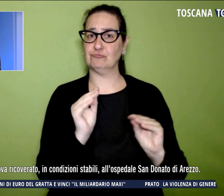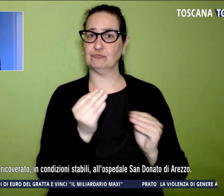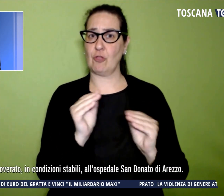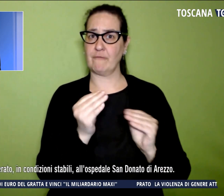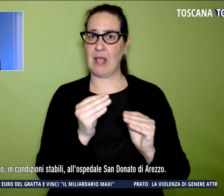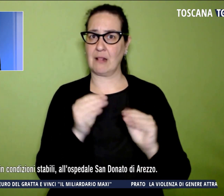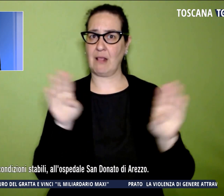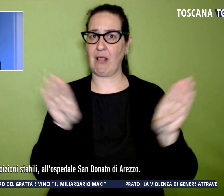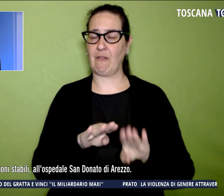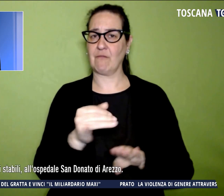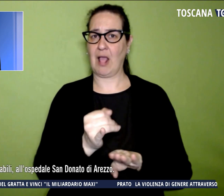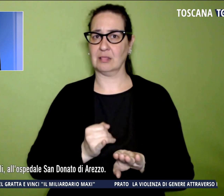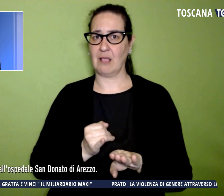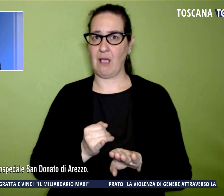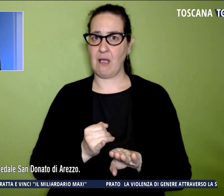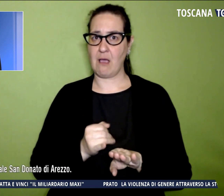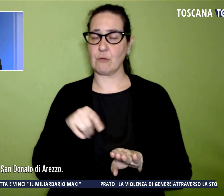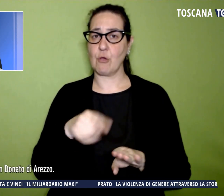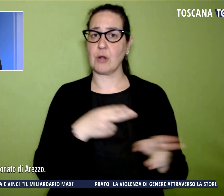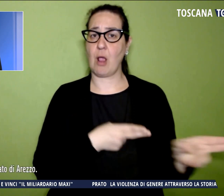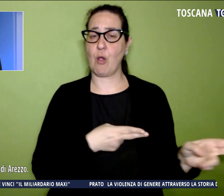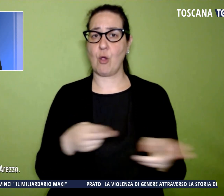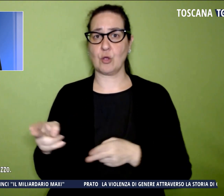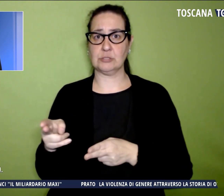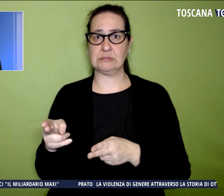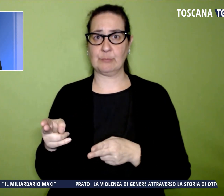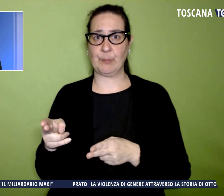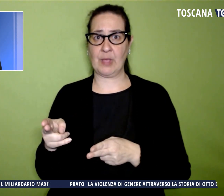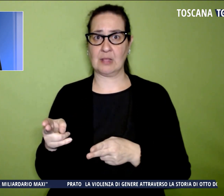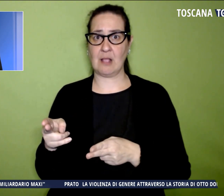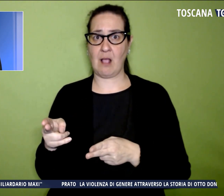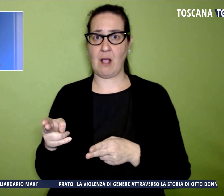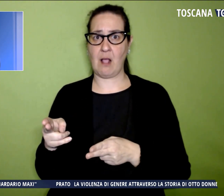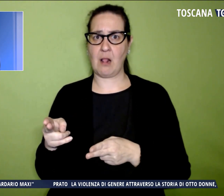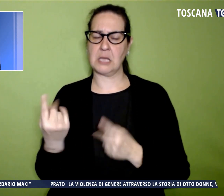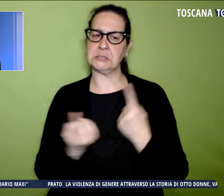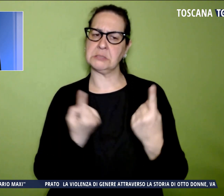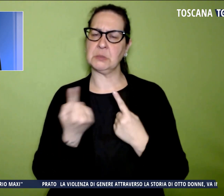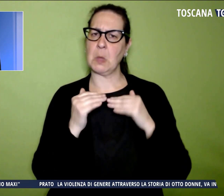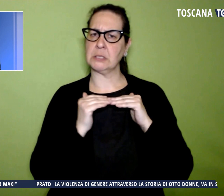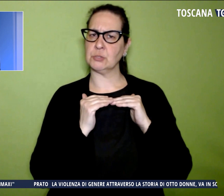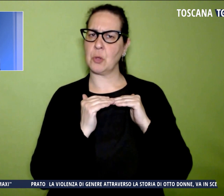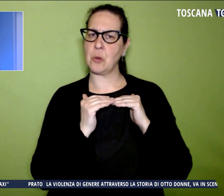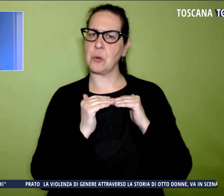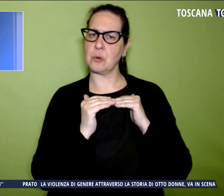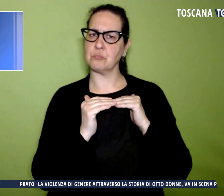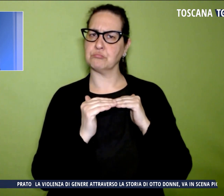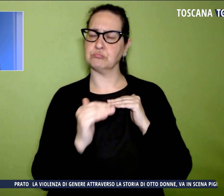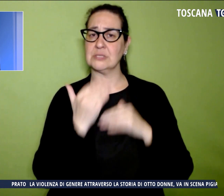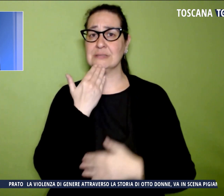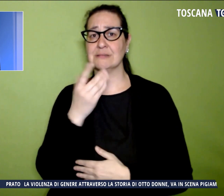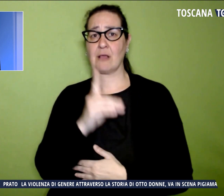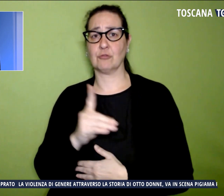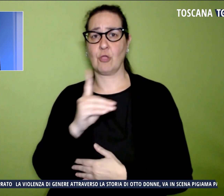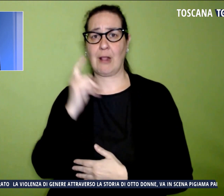che si trova ora ricoverato in condizioni stabili all'ospedale San Donato di Arezzo.